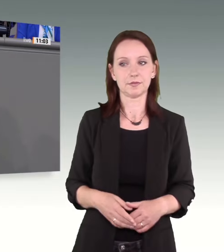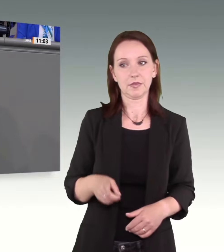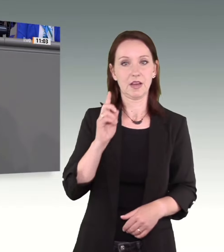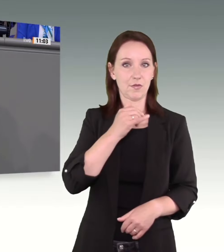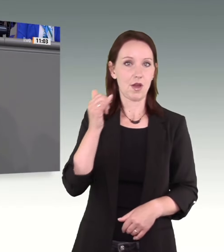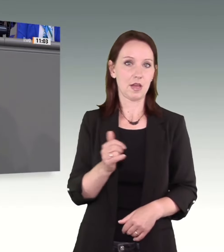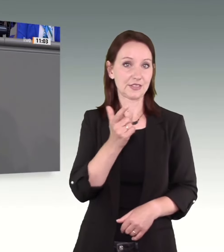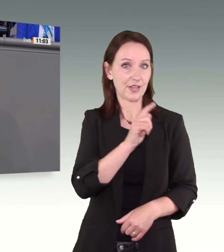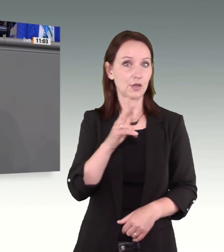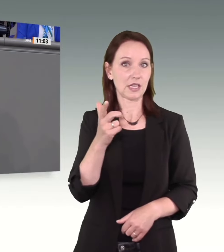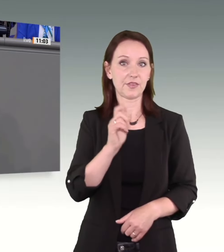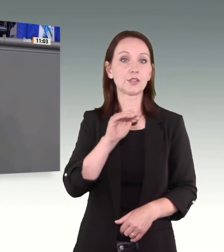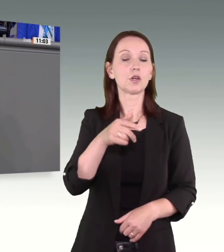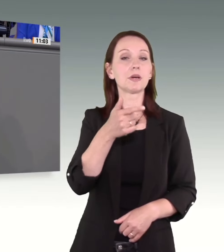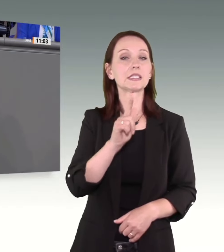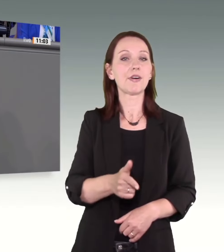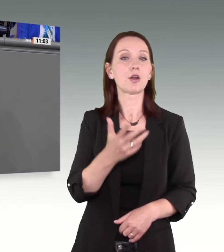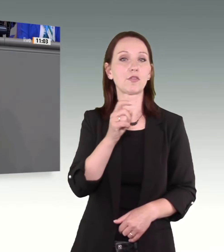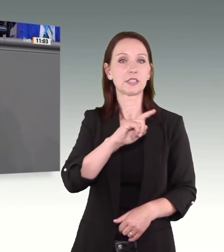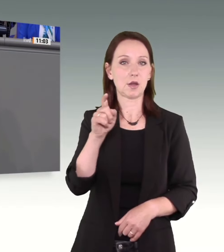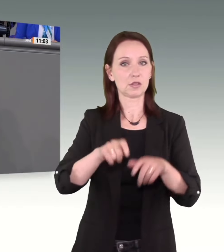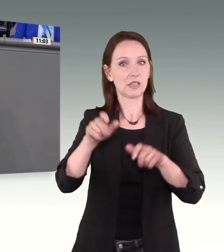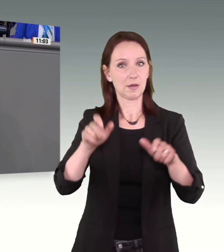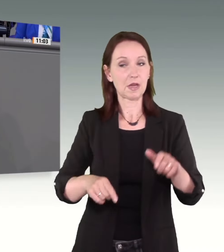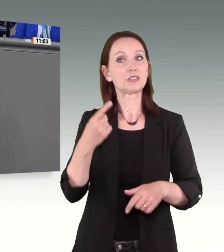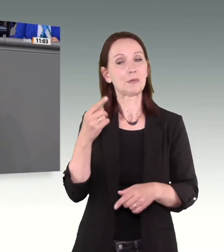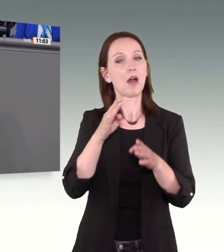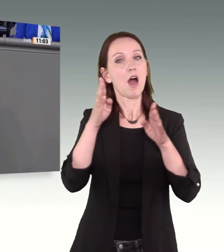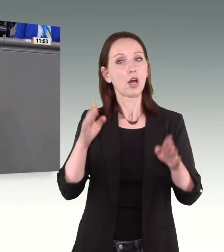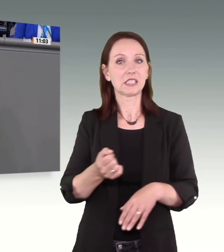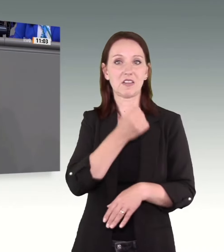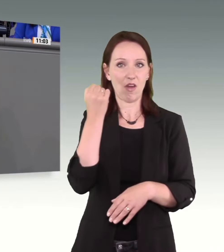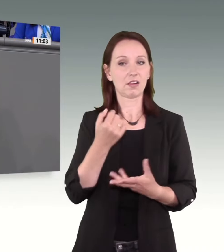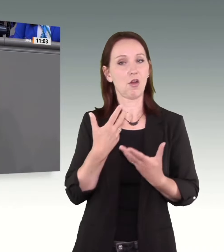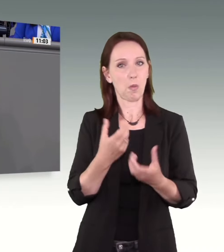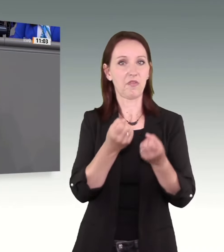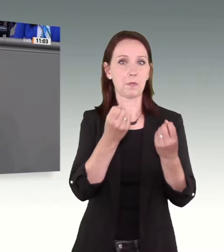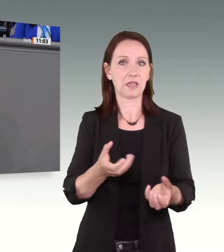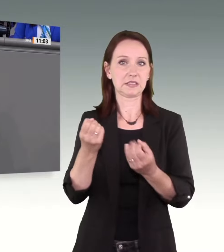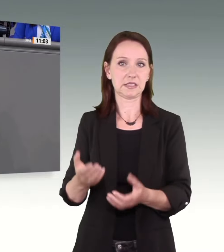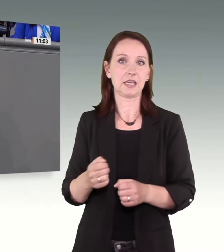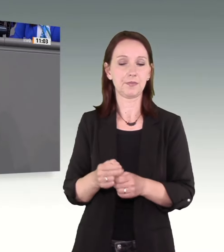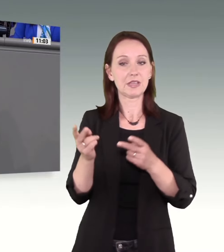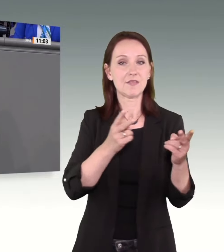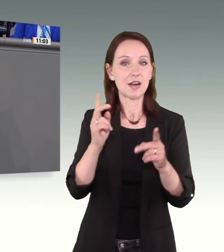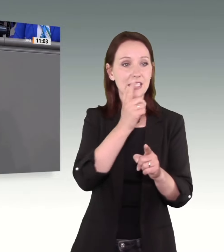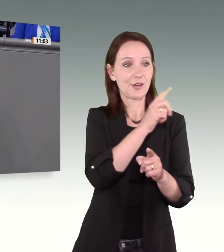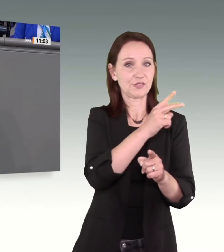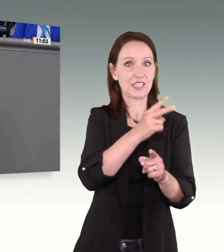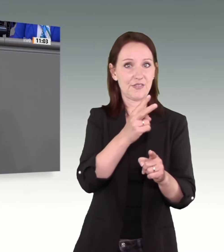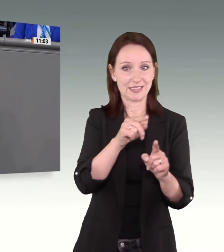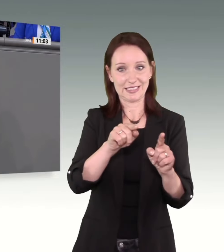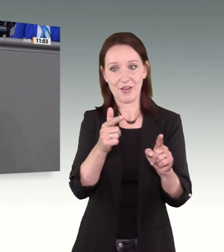250.000 Menschen Opfer von häuslicher Gewalt. Das sind noch einmal 6,5 Prozent mehr als im Jahr 2022.